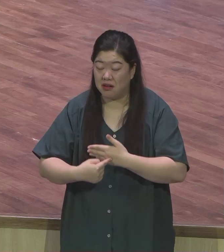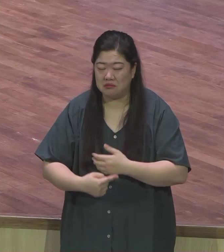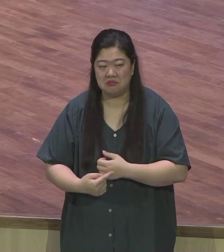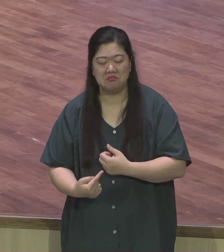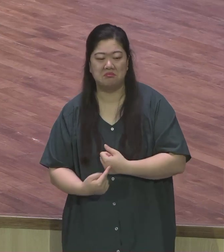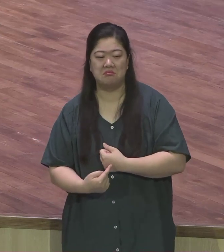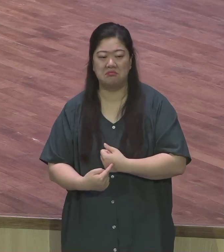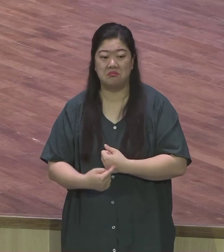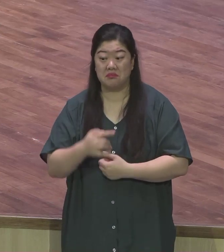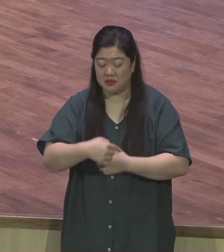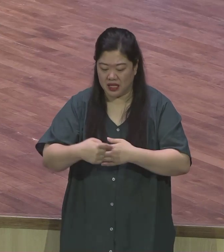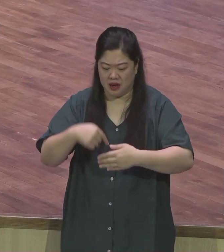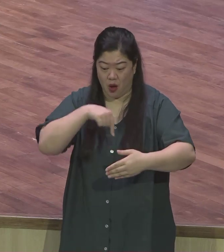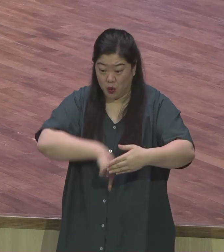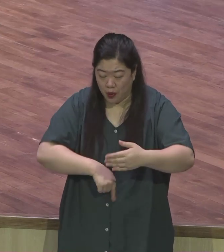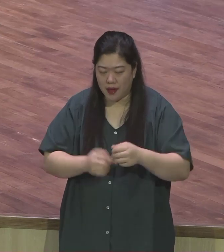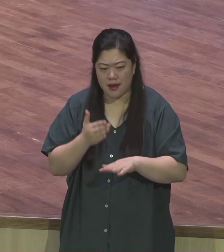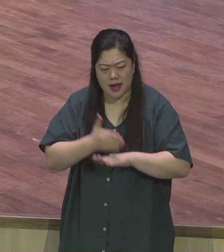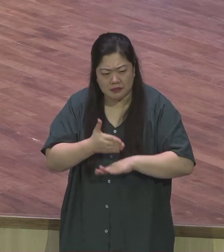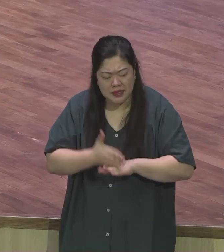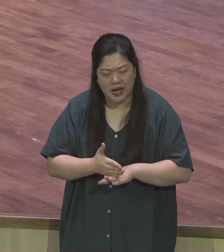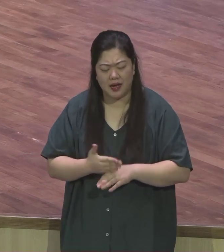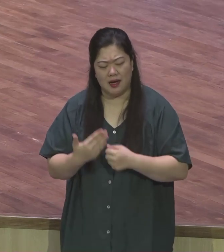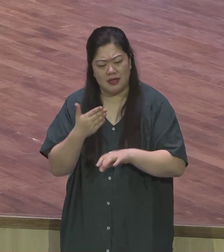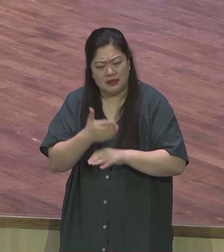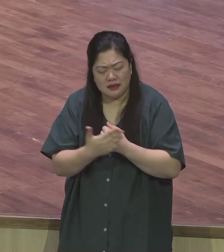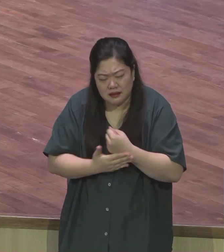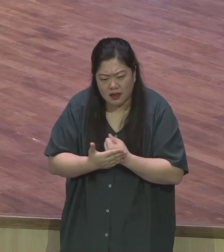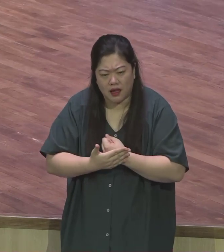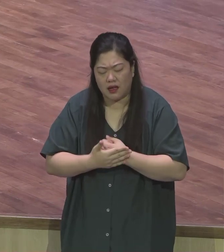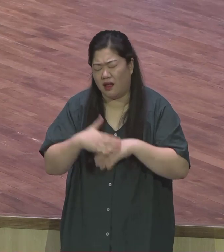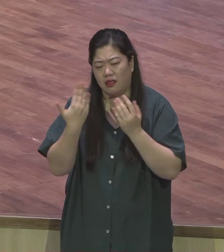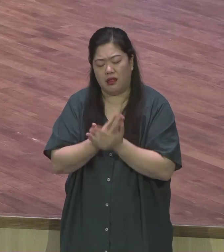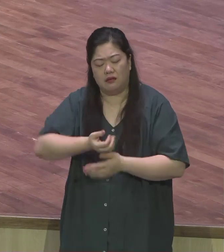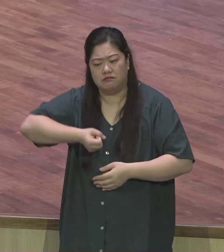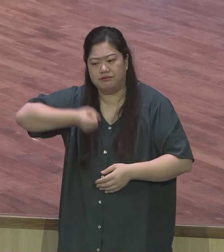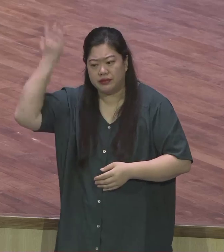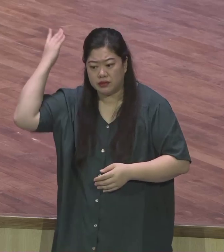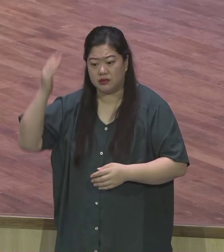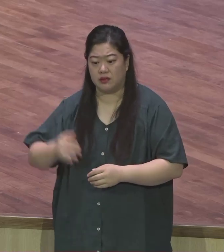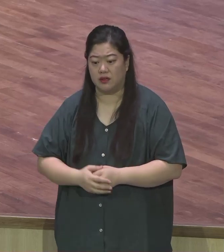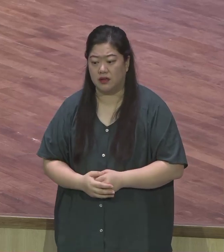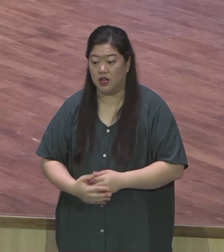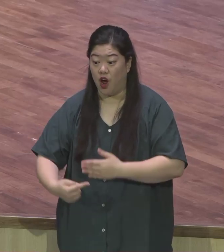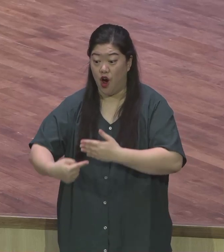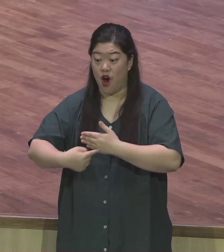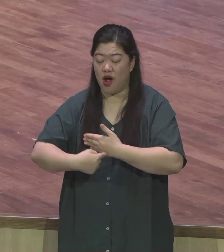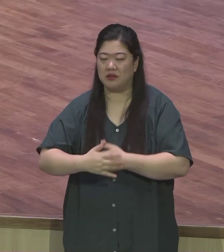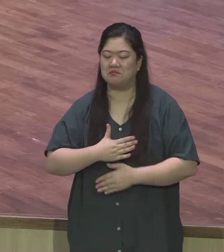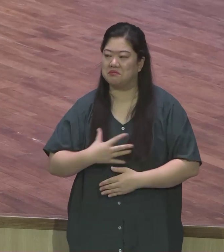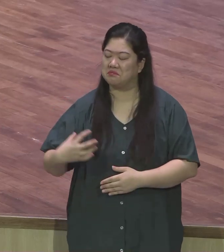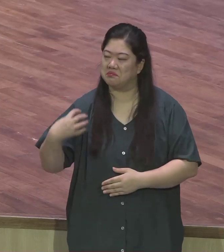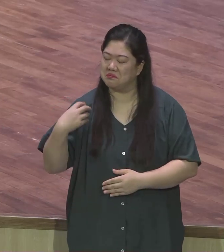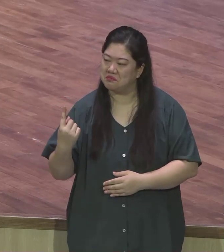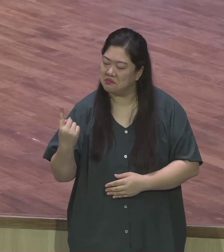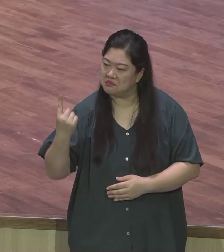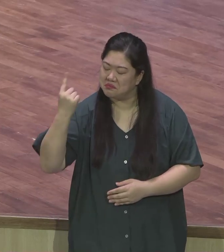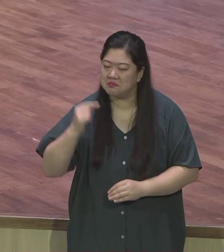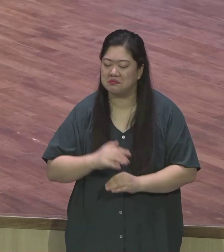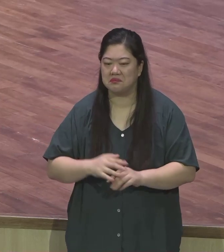온데간데 없고 교회를 세우는 삶이 아니라 오히려 하나님을 누구보다도 사랑한다는 미명 아래 누구보다도 교회를